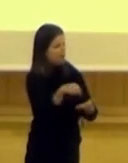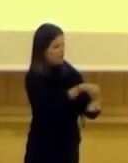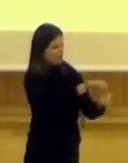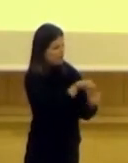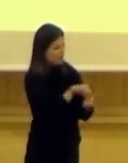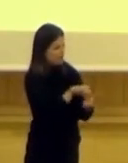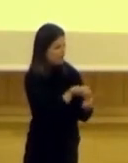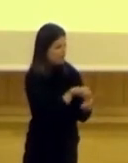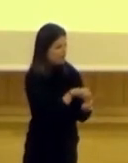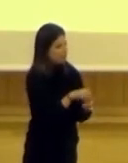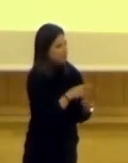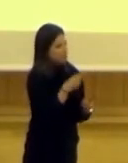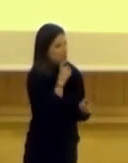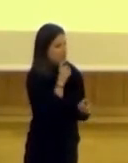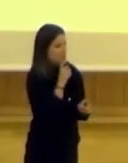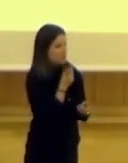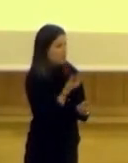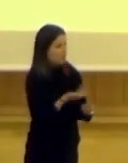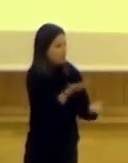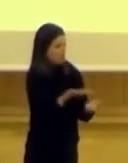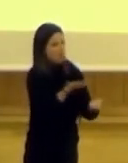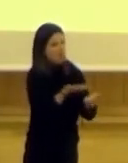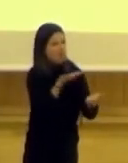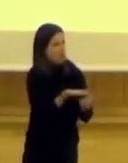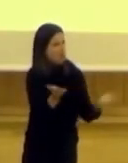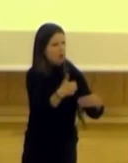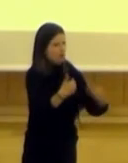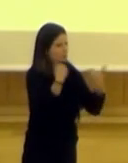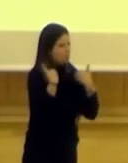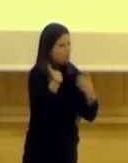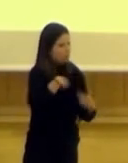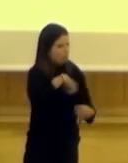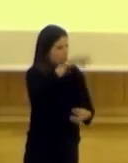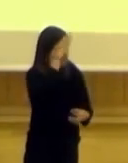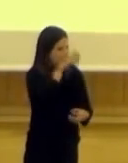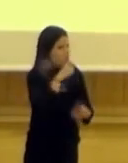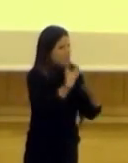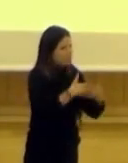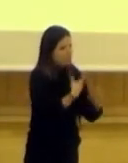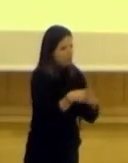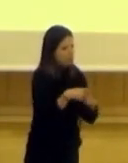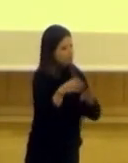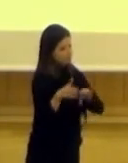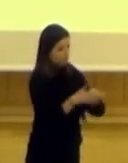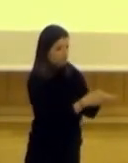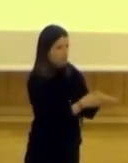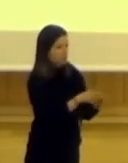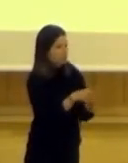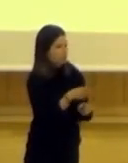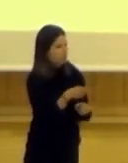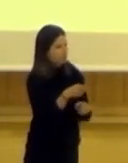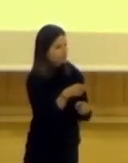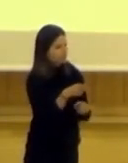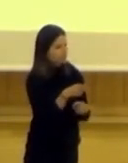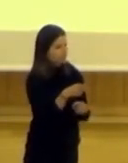un poco hasta irresponsable, que pide de más y que no tiene idea de cómo funcionan las cosas. Por otro lado, está la lectura que